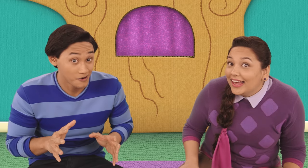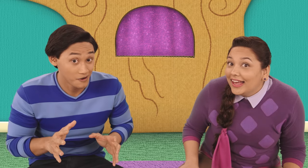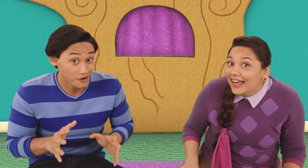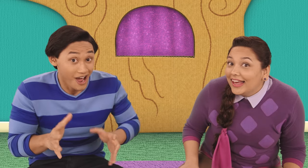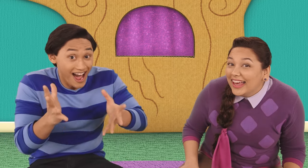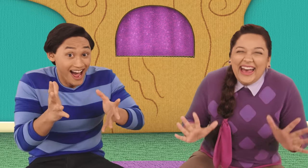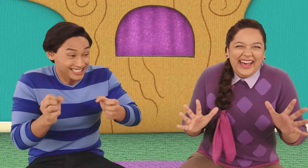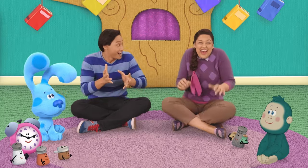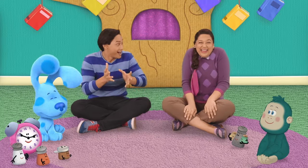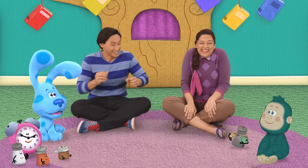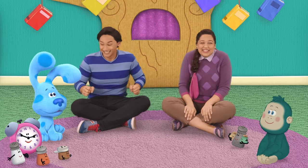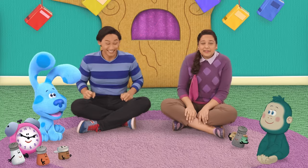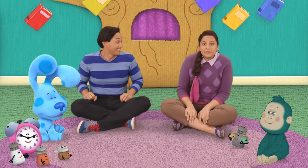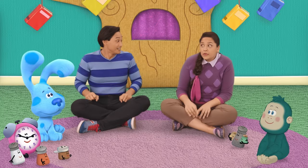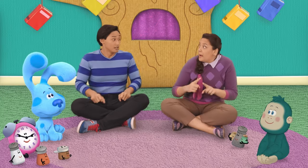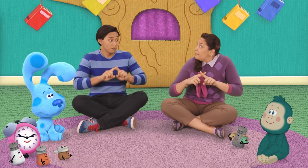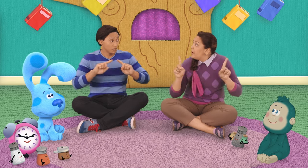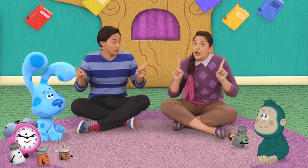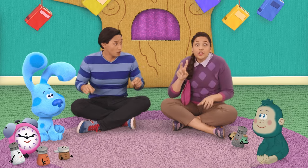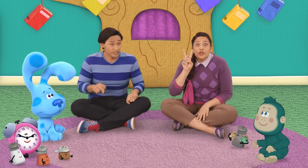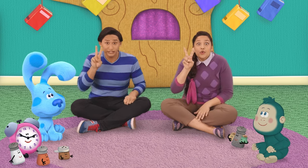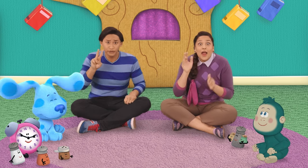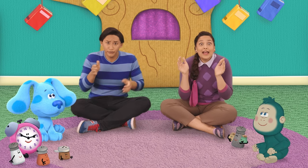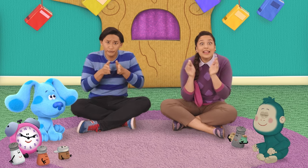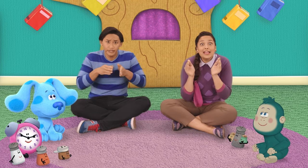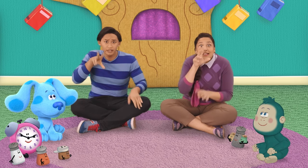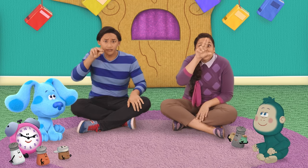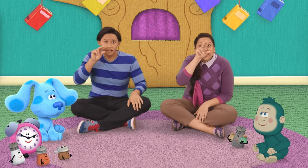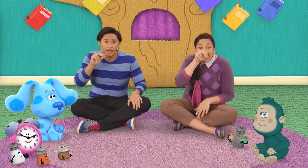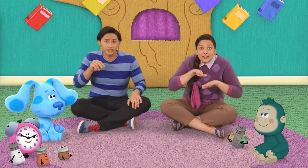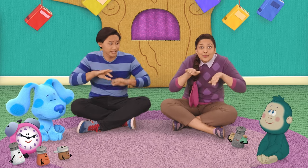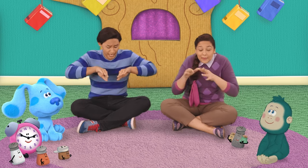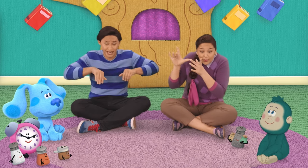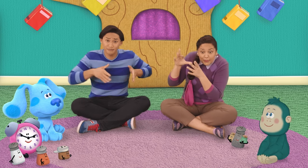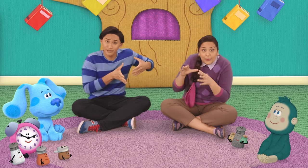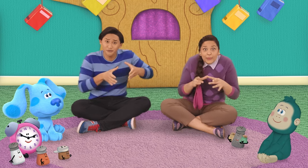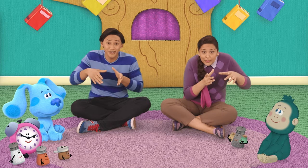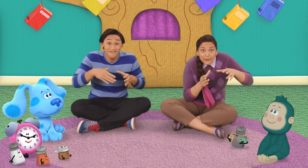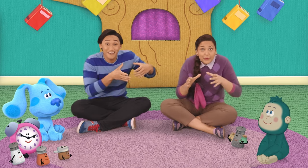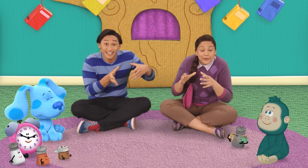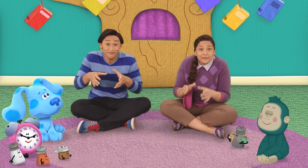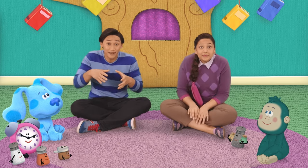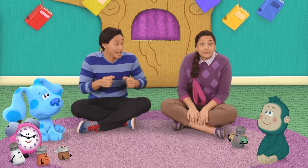cuac! ¡Oh! ¡Oh! Pero solo dos pequeños patitos volvieron nadando al lugar.